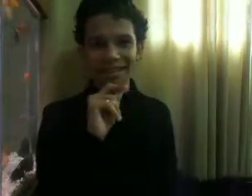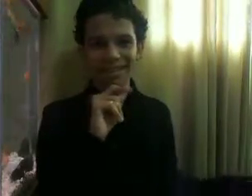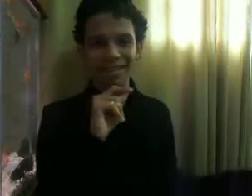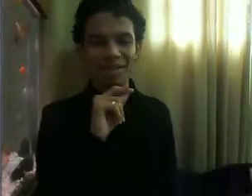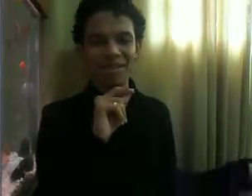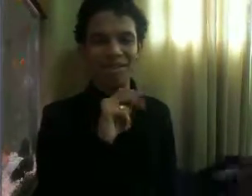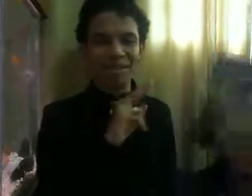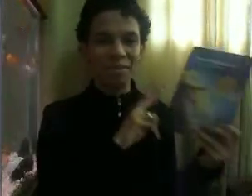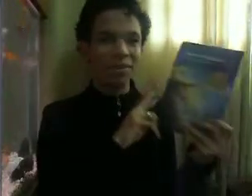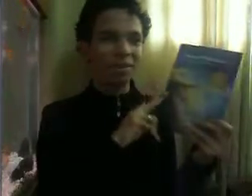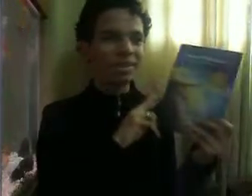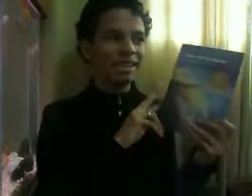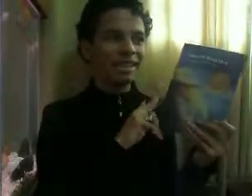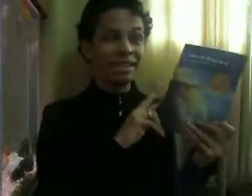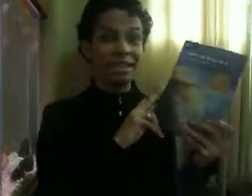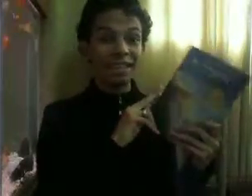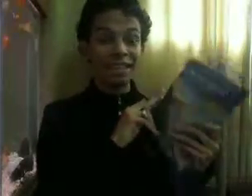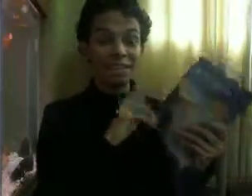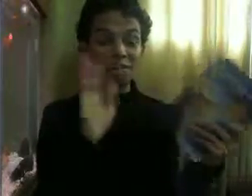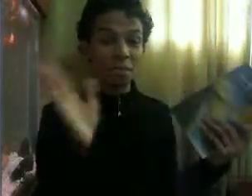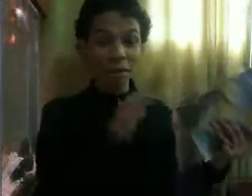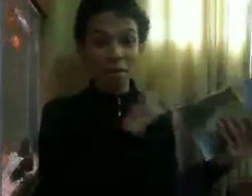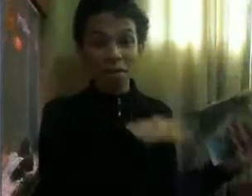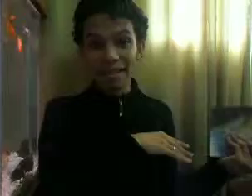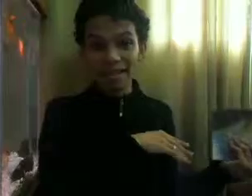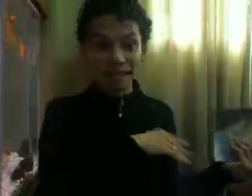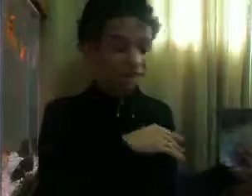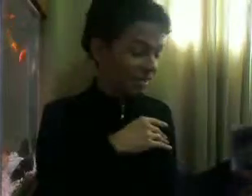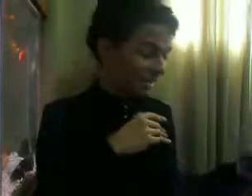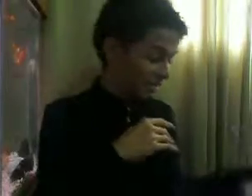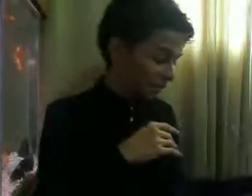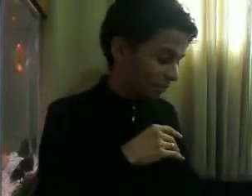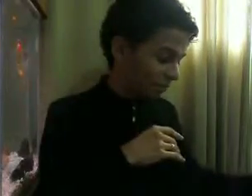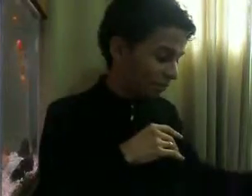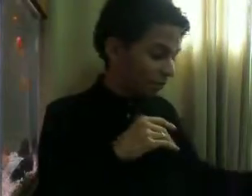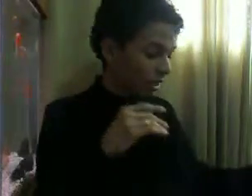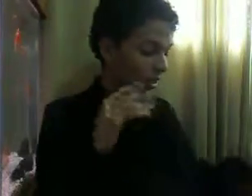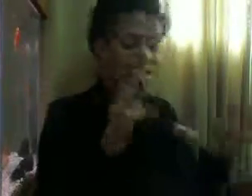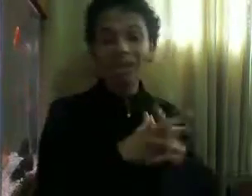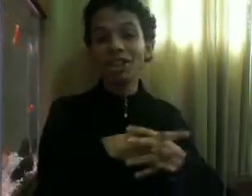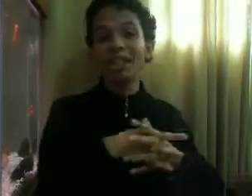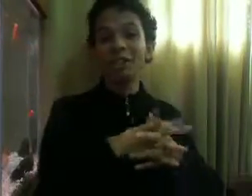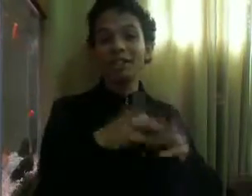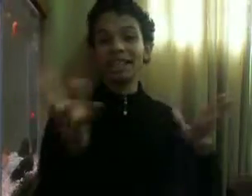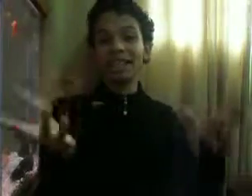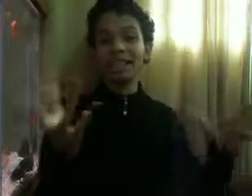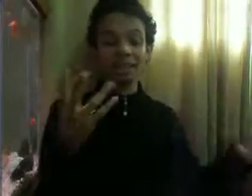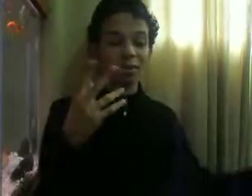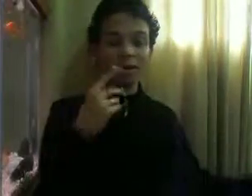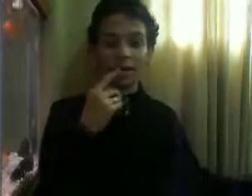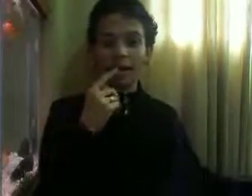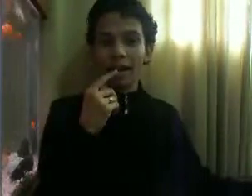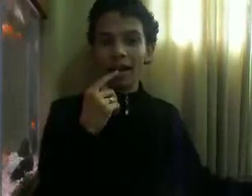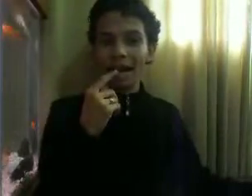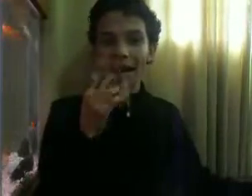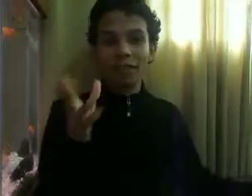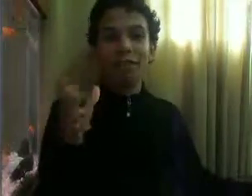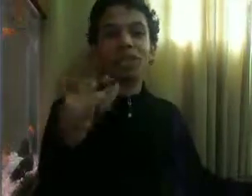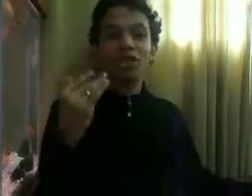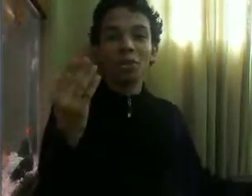tem nesse livro Que eu achei muito interessantes De bem no comecinho da vida dele Quando ele tinha 14 anos, então A família tinha